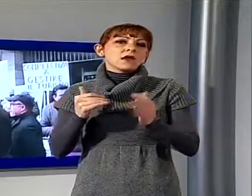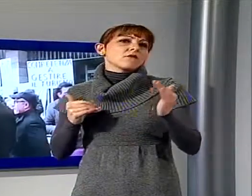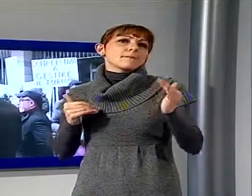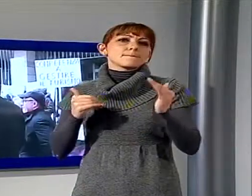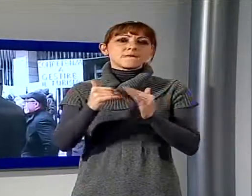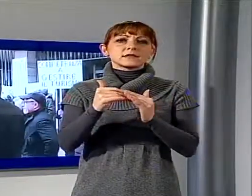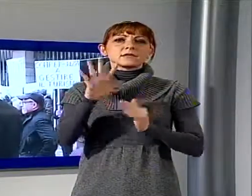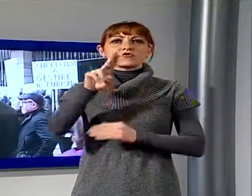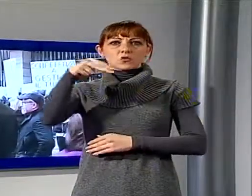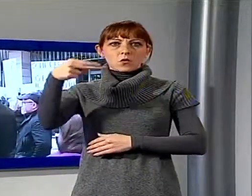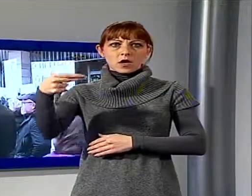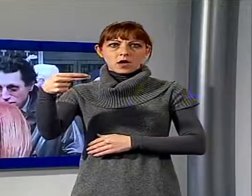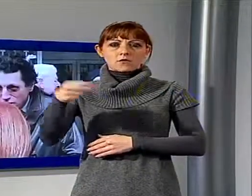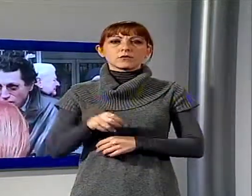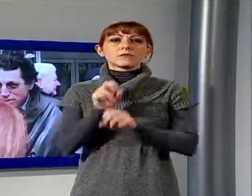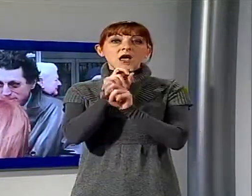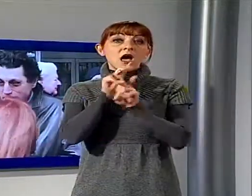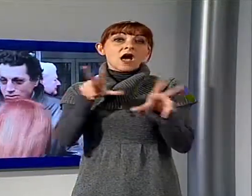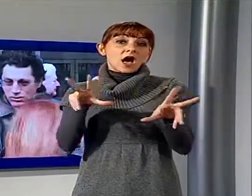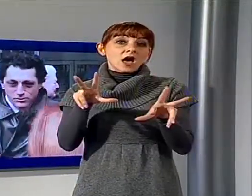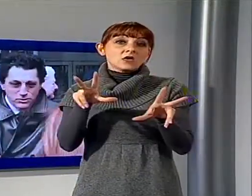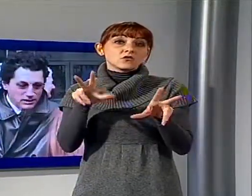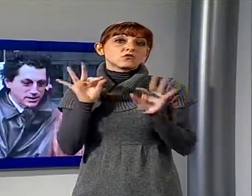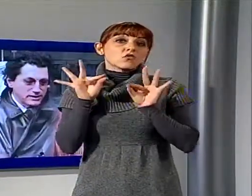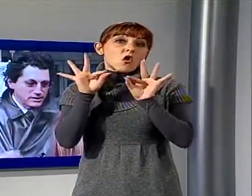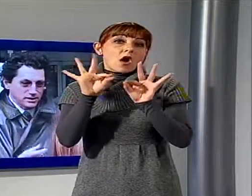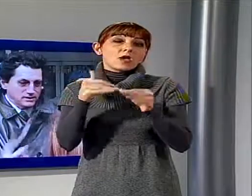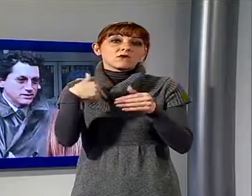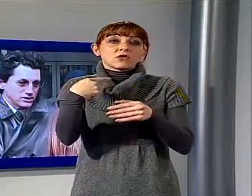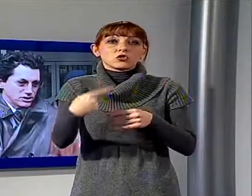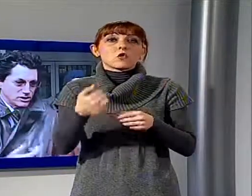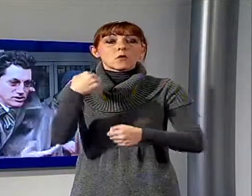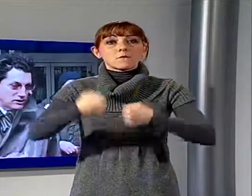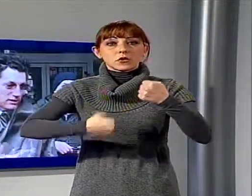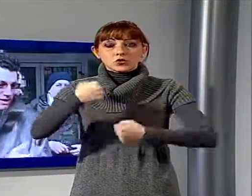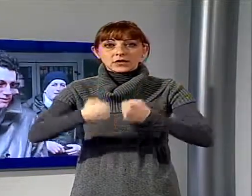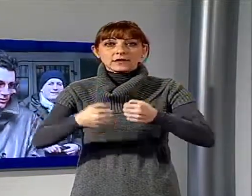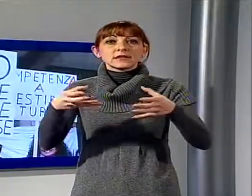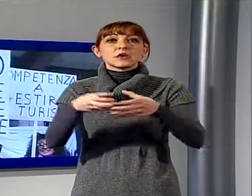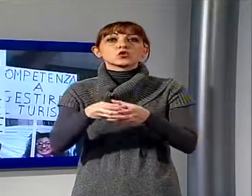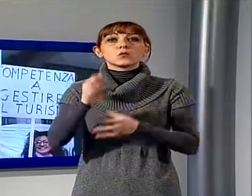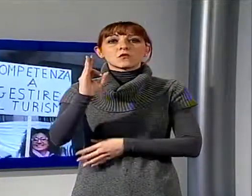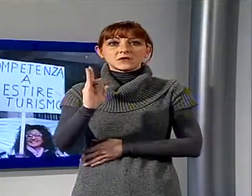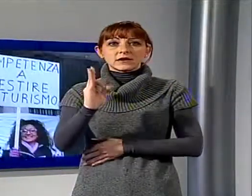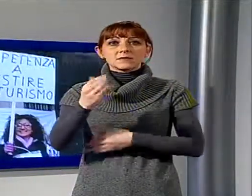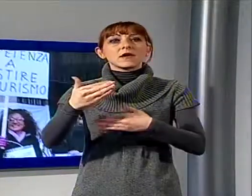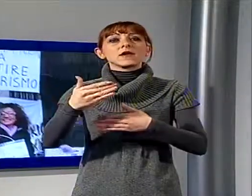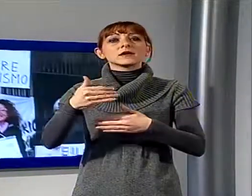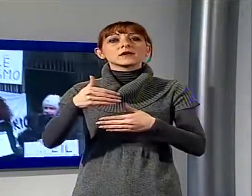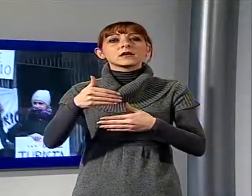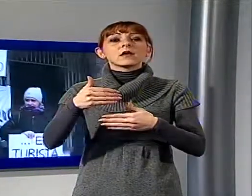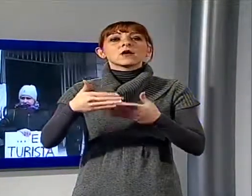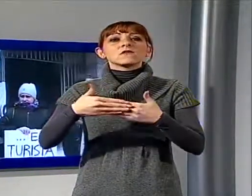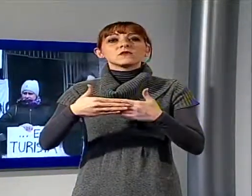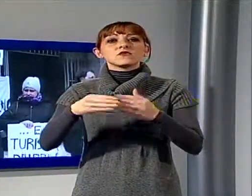L'annuncio è arrivato al termine della mattinata di protesta indetta da Federalberghi Viareggio sotto il municipio. Gli operatori del turismo